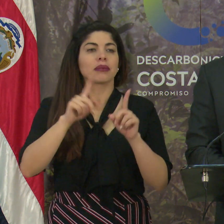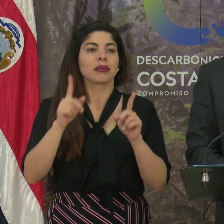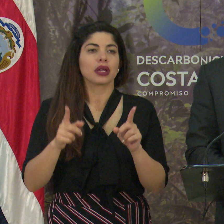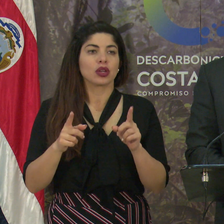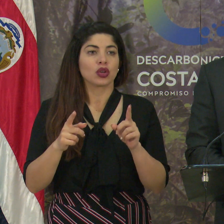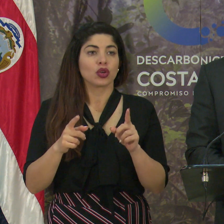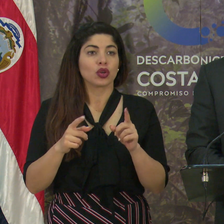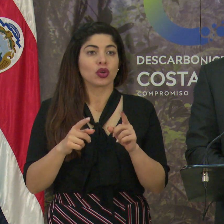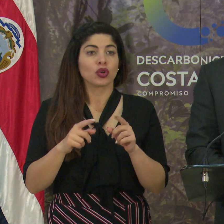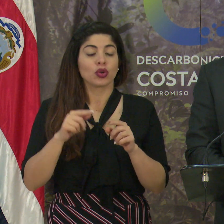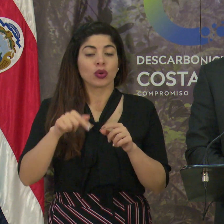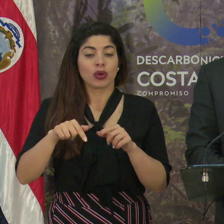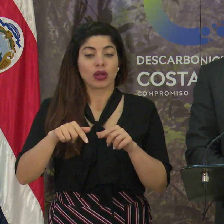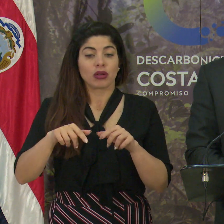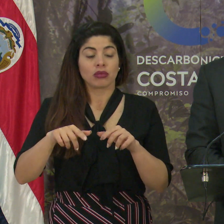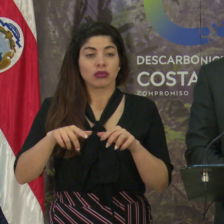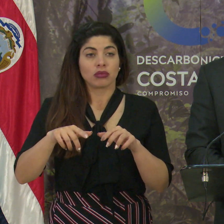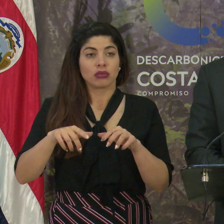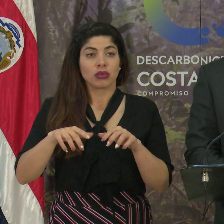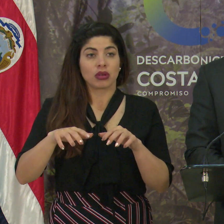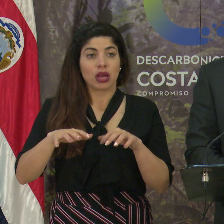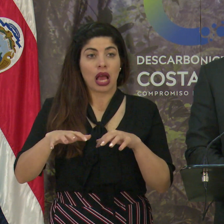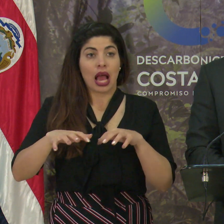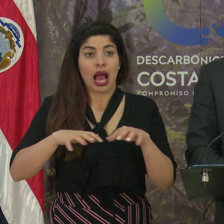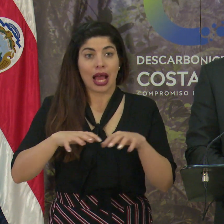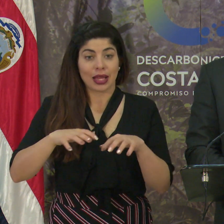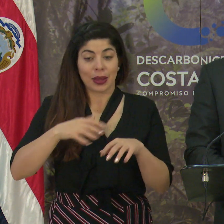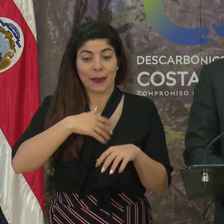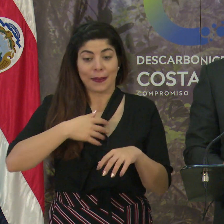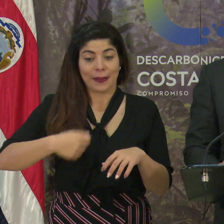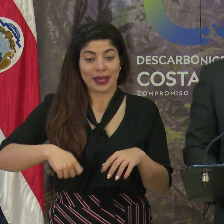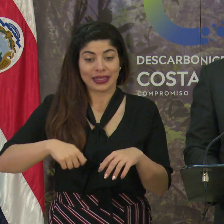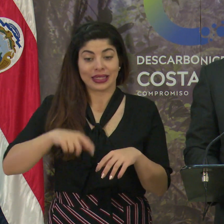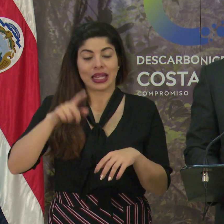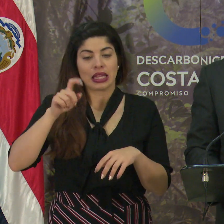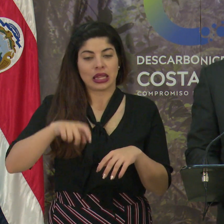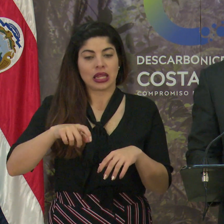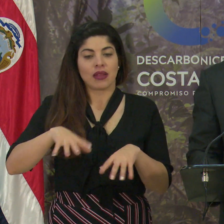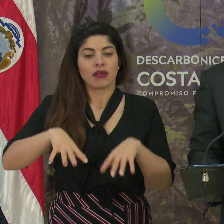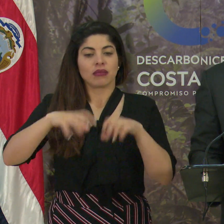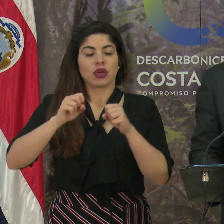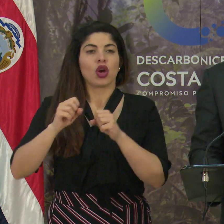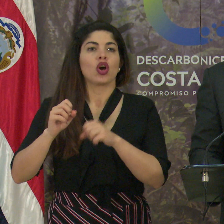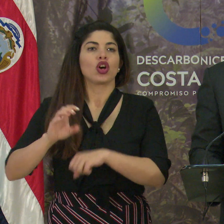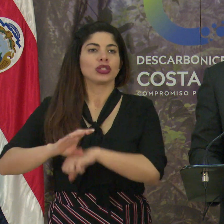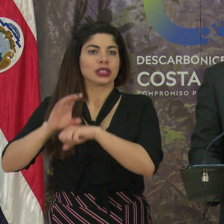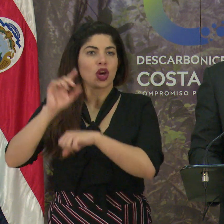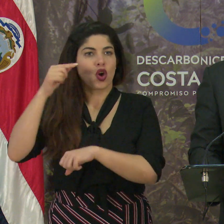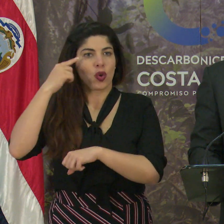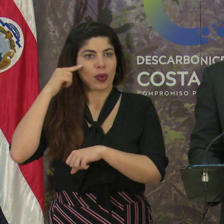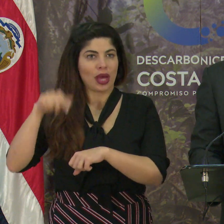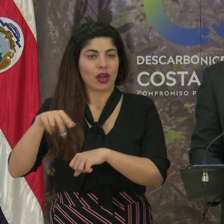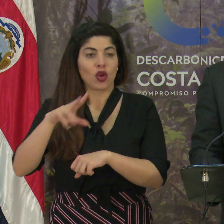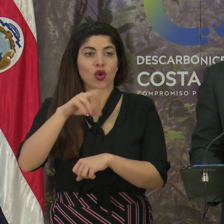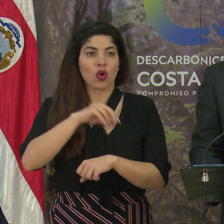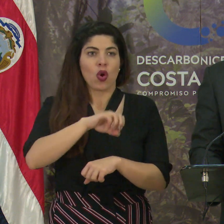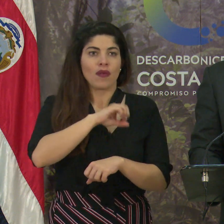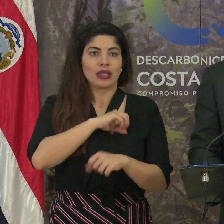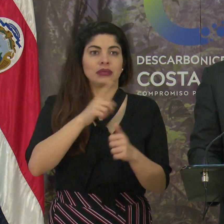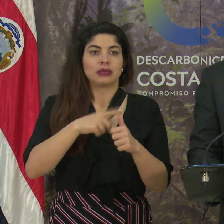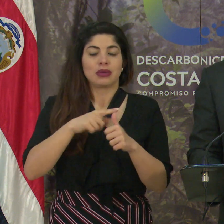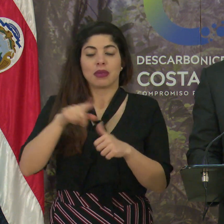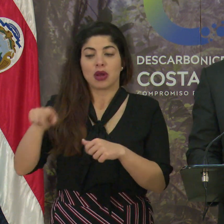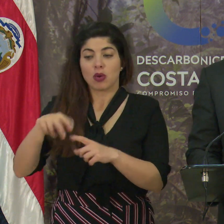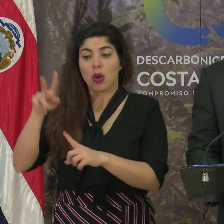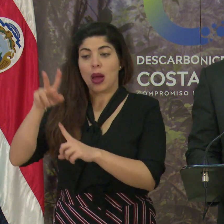lo que es el acto en el caso de un presidente ejecutivo tiene que ser un acto tomado por el Consejo de Gobierno y no es oficial hasta que este no